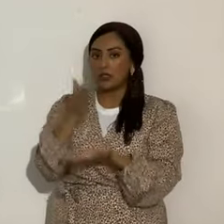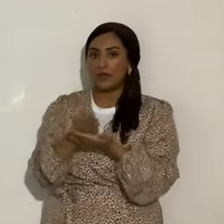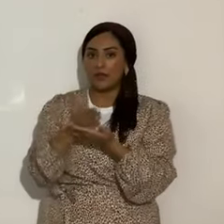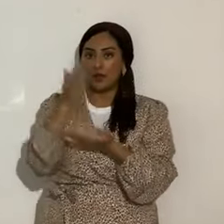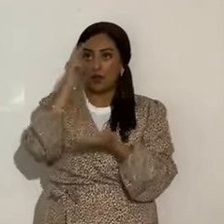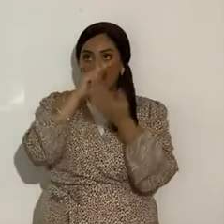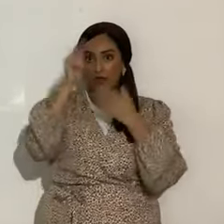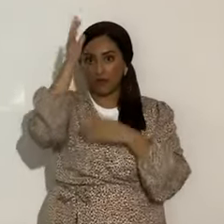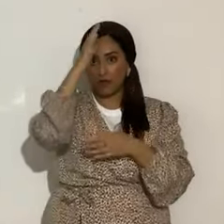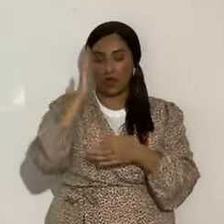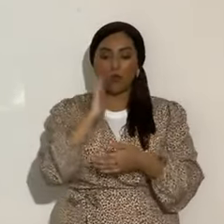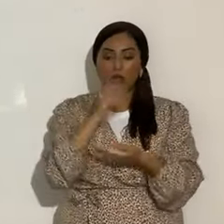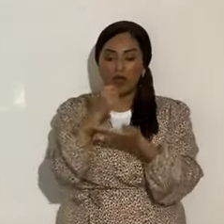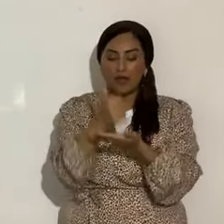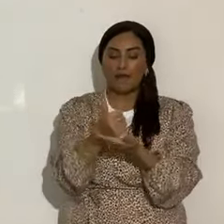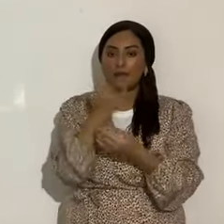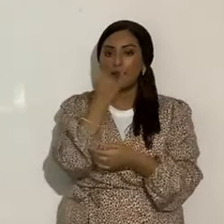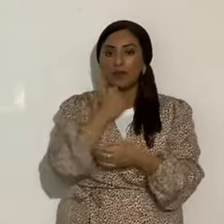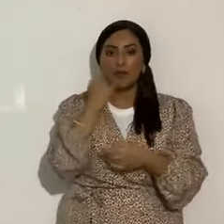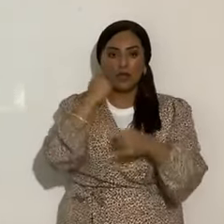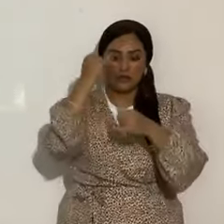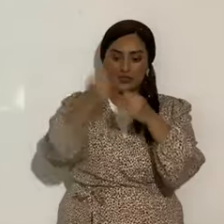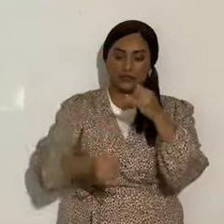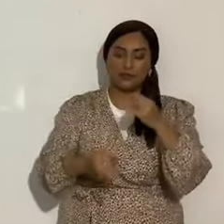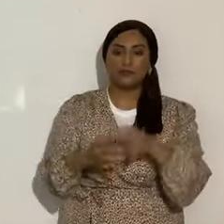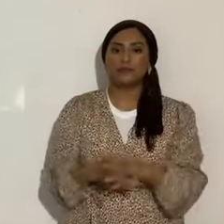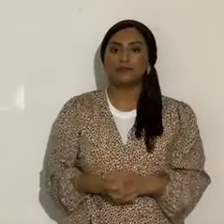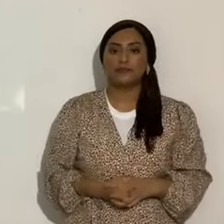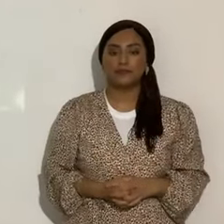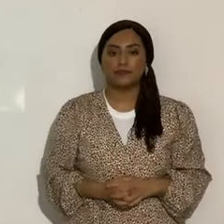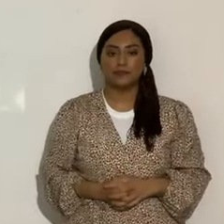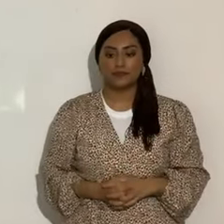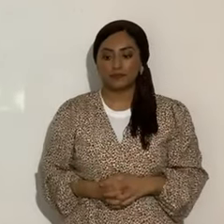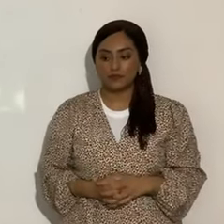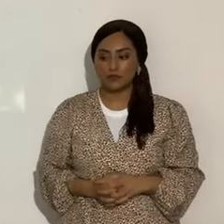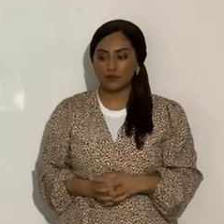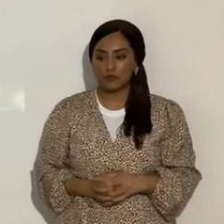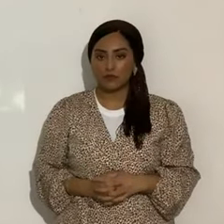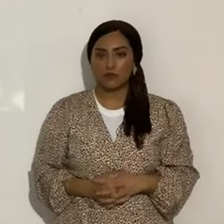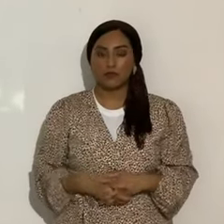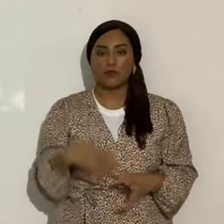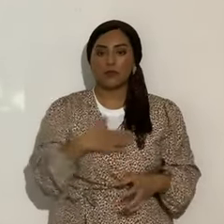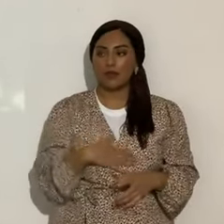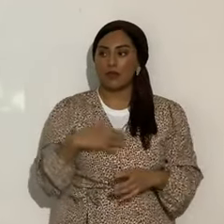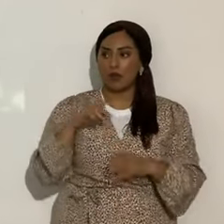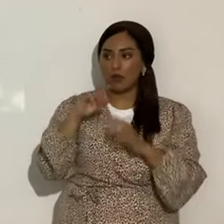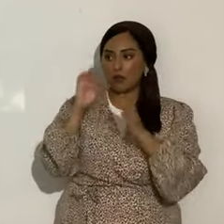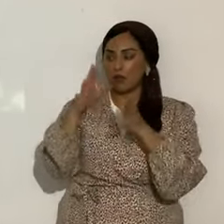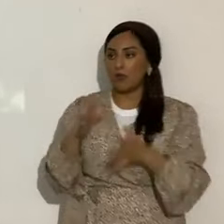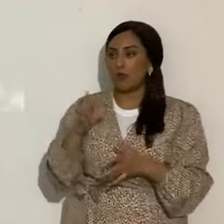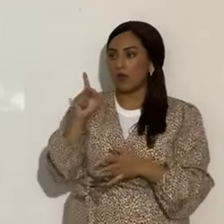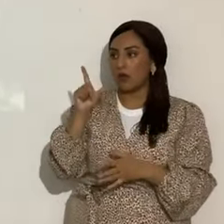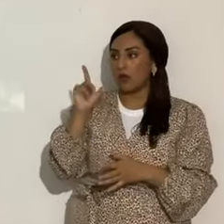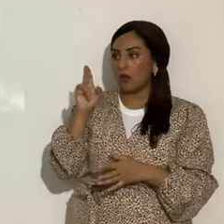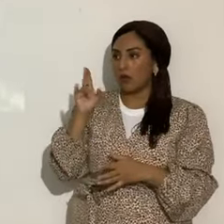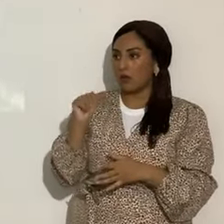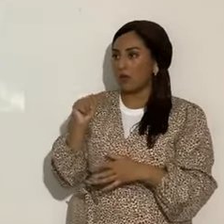Eterno va a rescatar a su pueblo, bendito es Yahshua Mashiach. Voy a pedir a nuestro amado Roy Luis que regrese